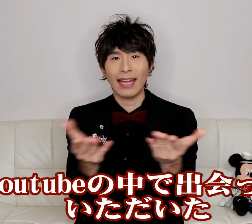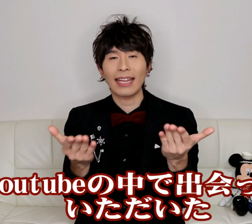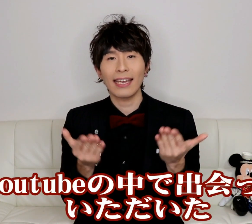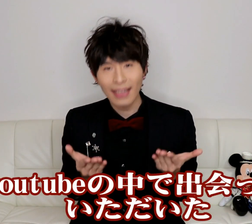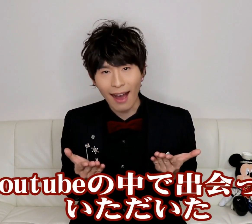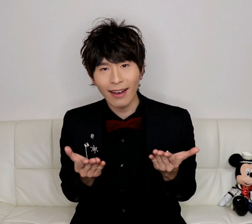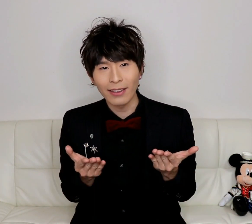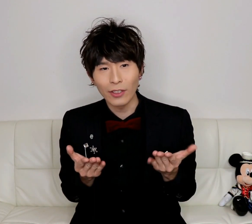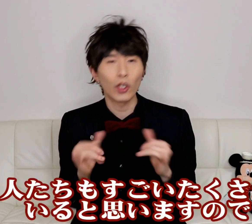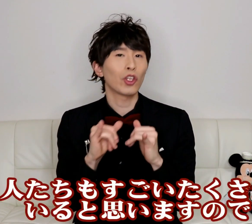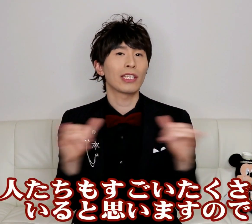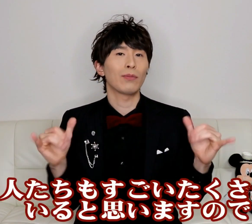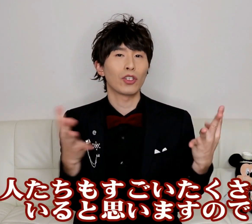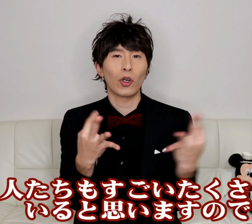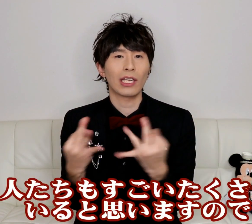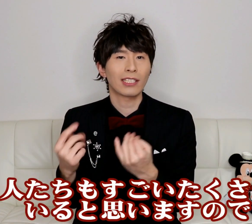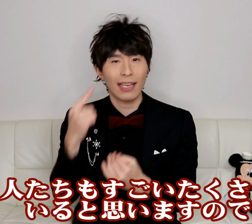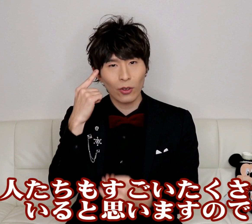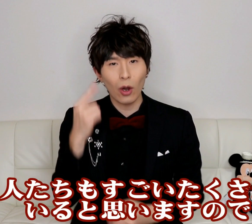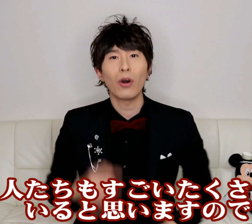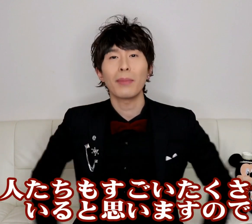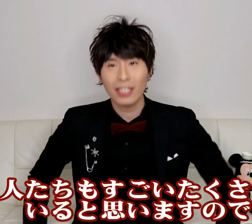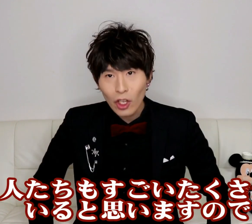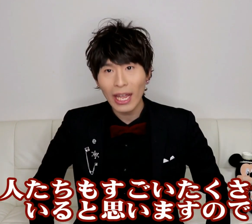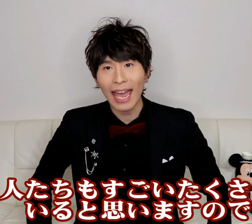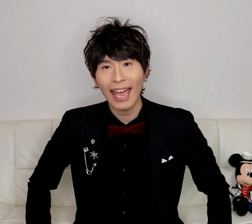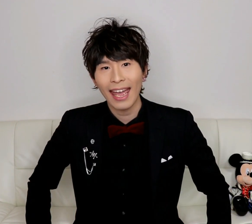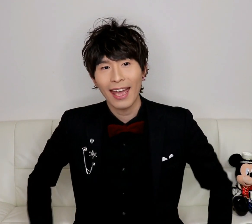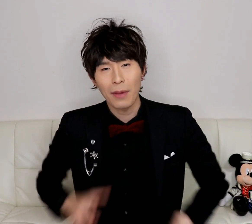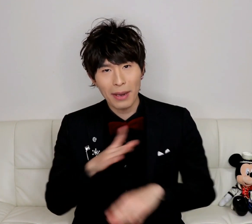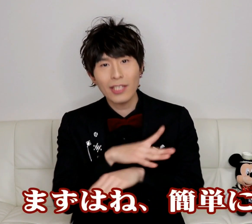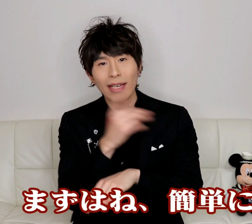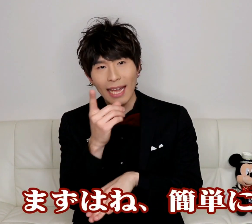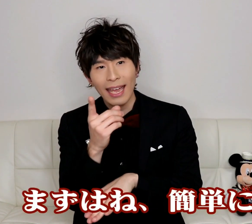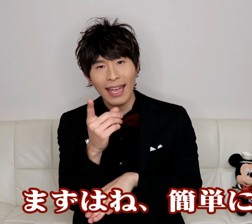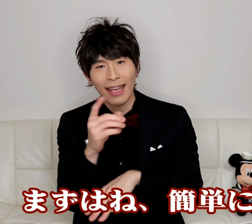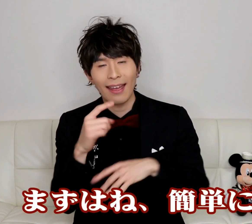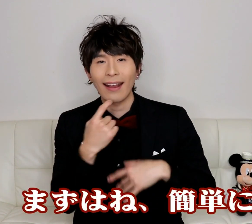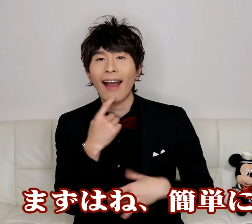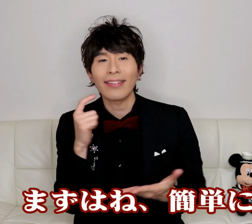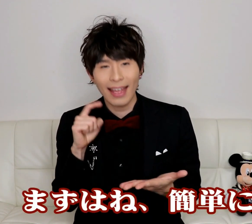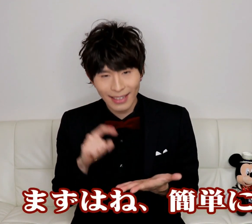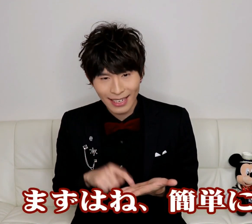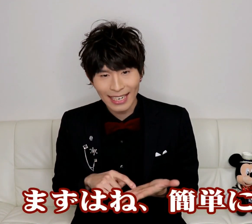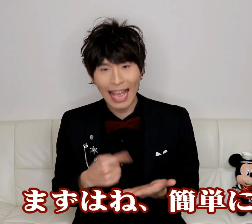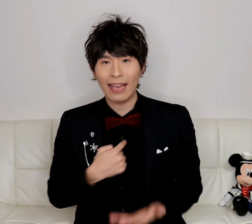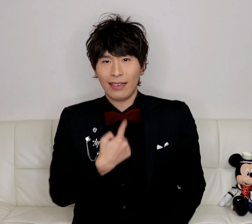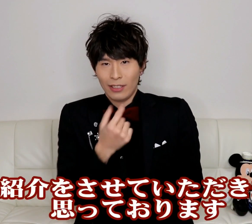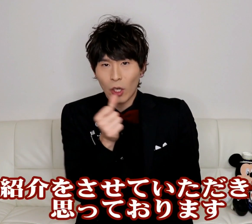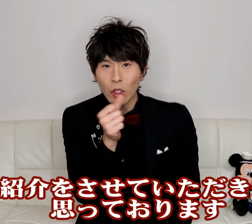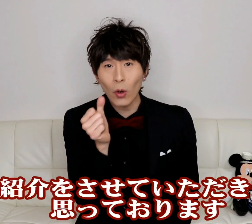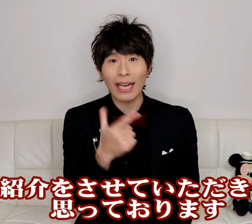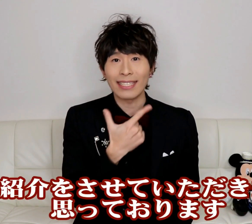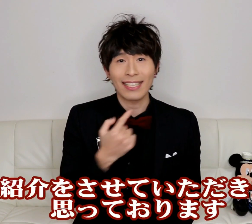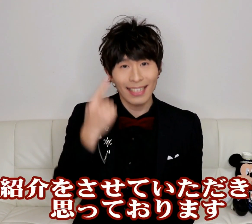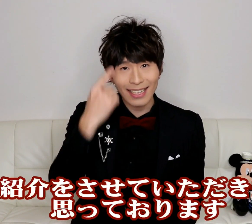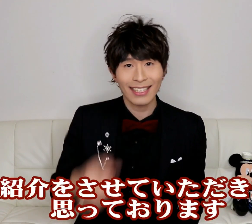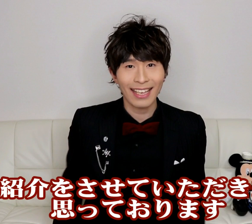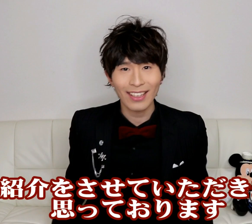っていただいたという人たちもすごいたくさんいると思いますのでまずはね簡単に自己紹介させていただきたいな